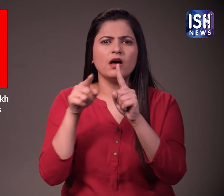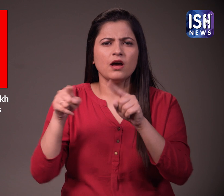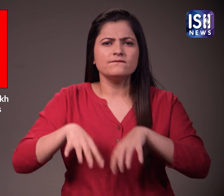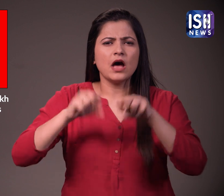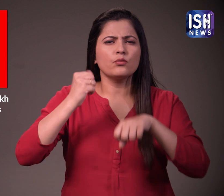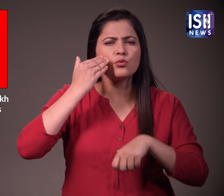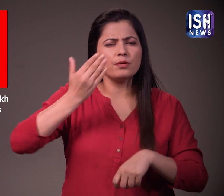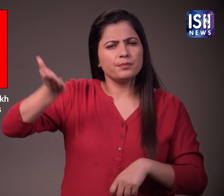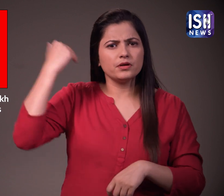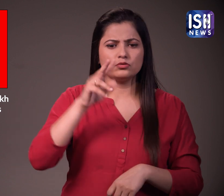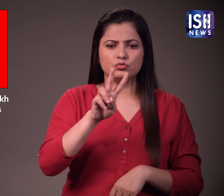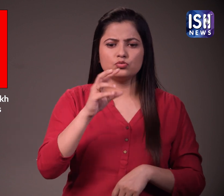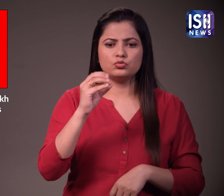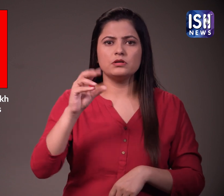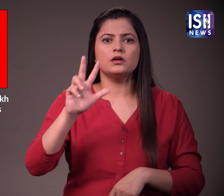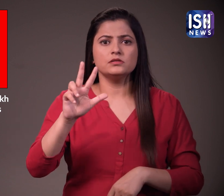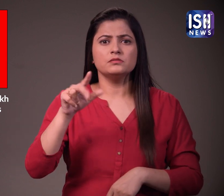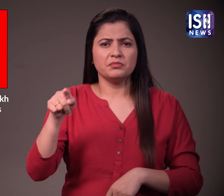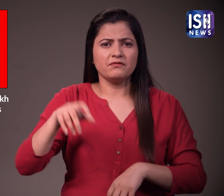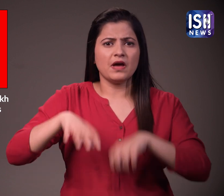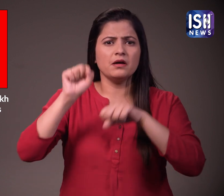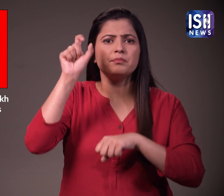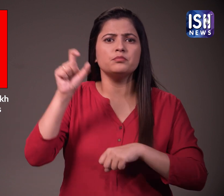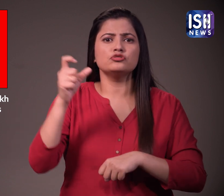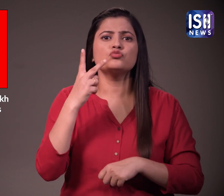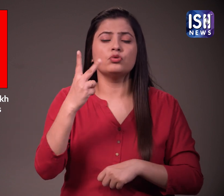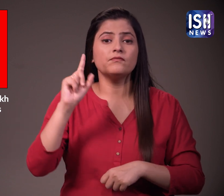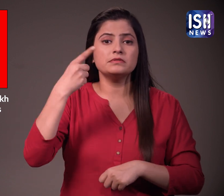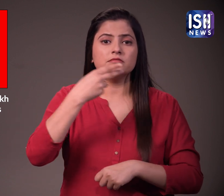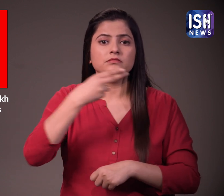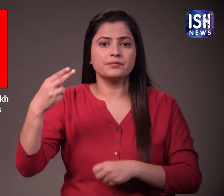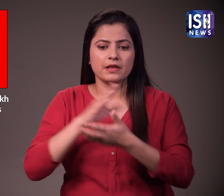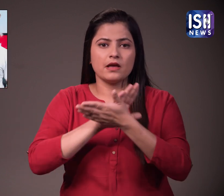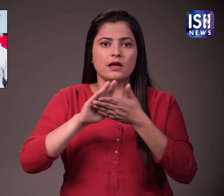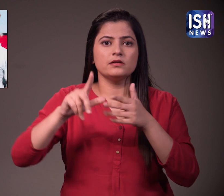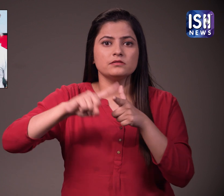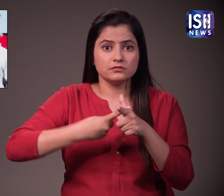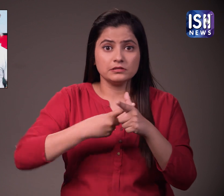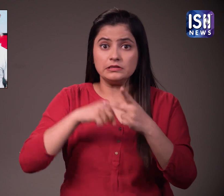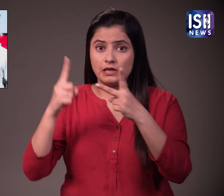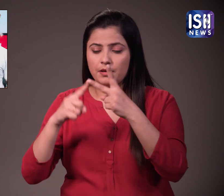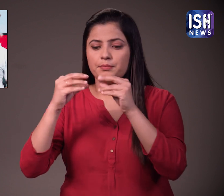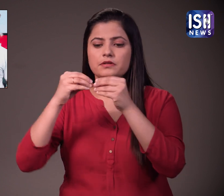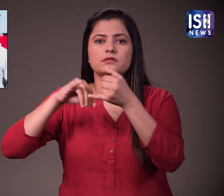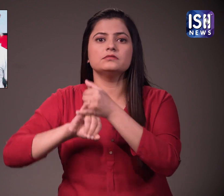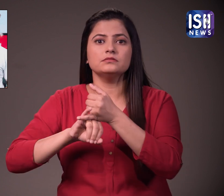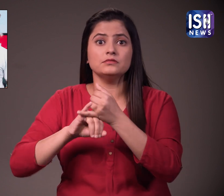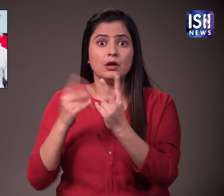ड्रीम 11 की स्थापना 2008 में अर्श जैन भाविट सेट ने की थी,